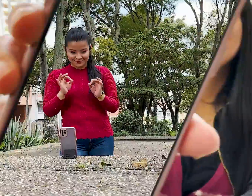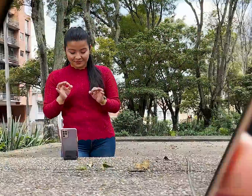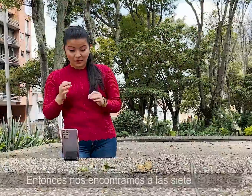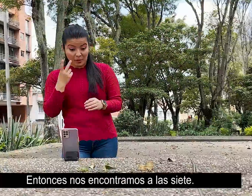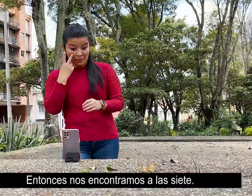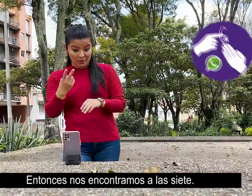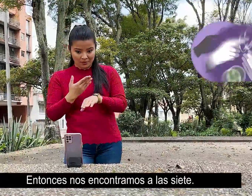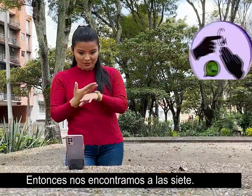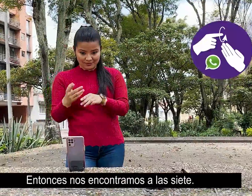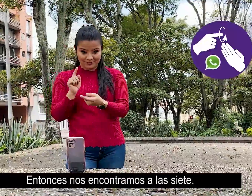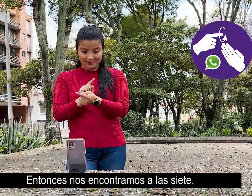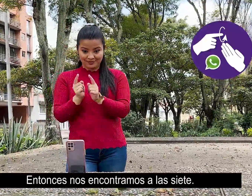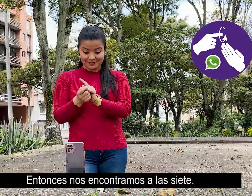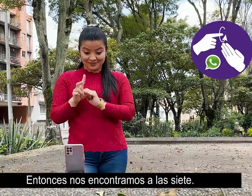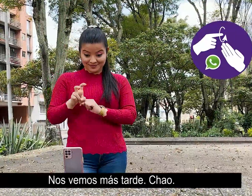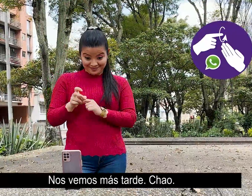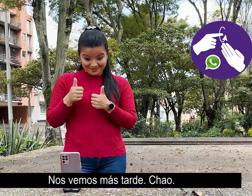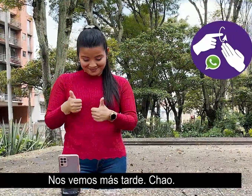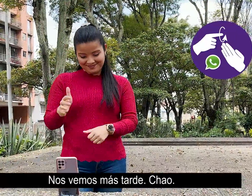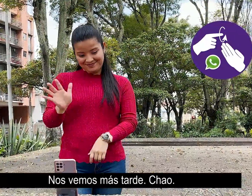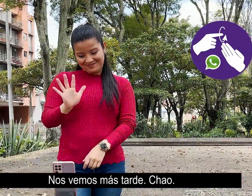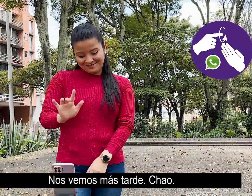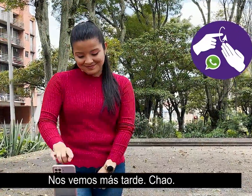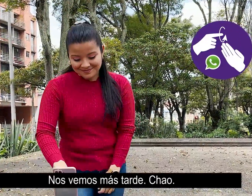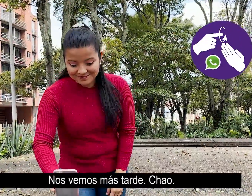Entonces nos encontramos a las 7. Nos vemos más tarde. ¡Chao!